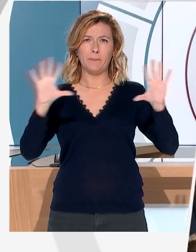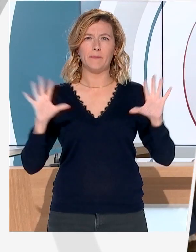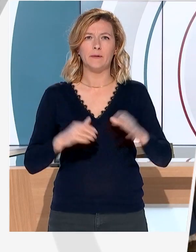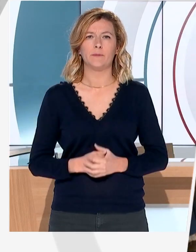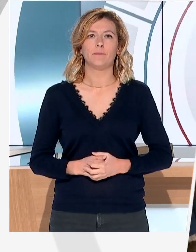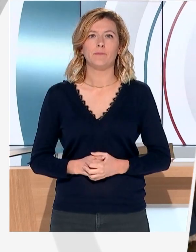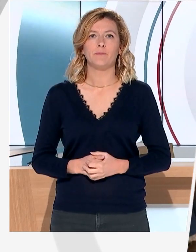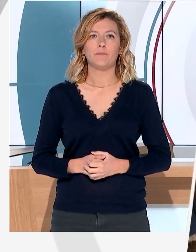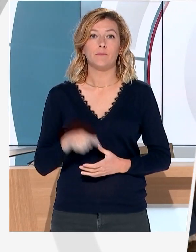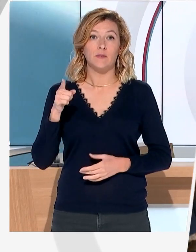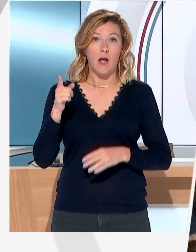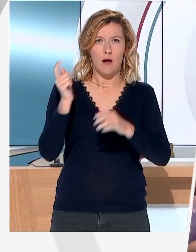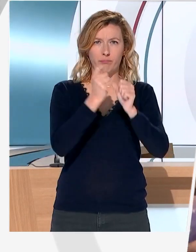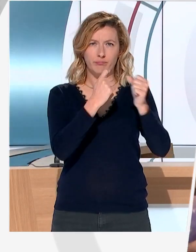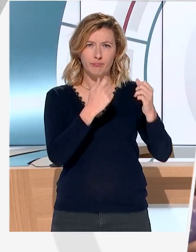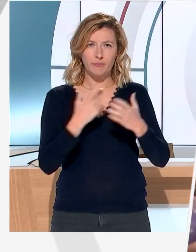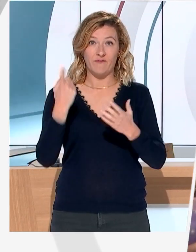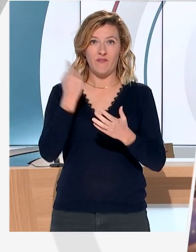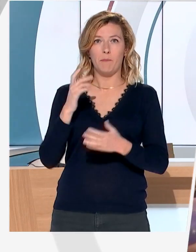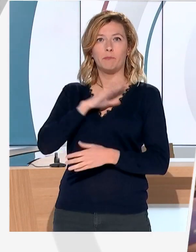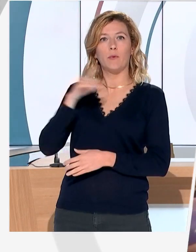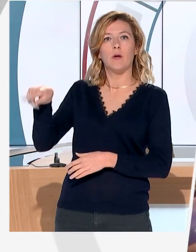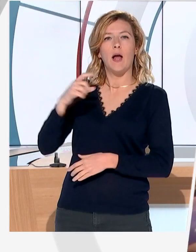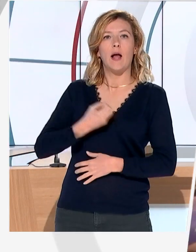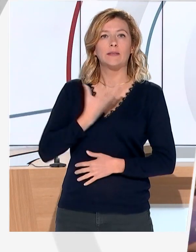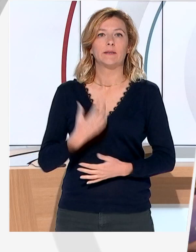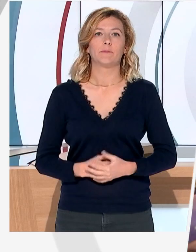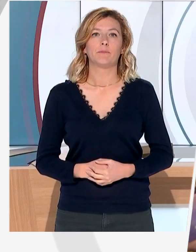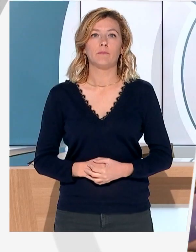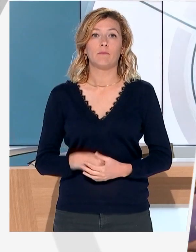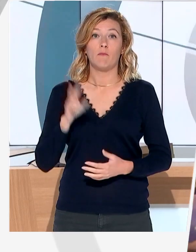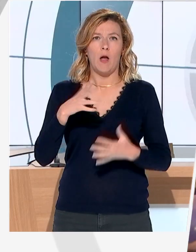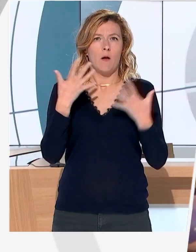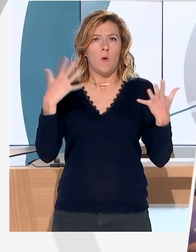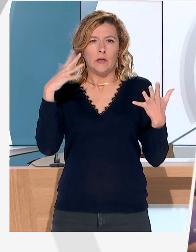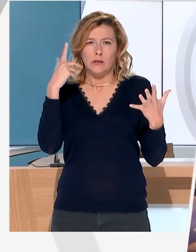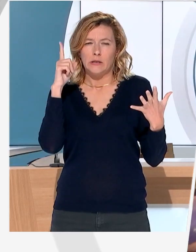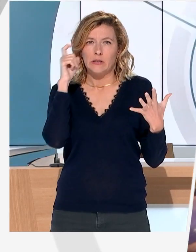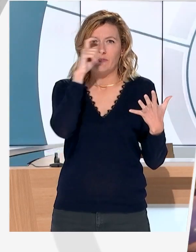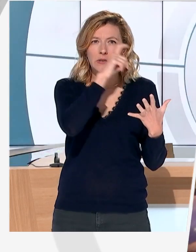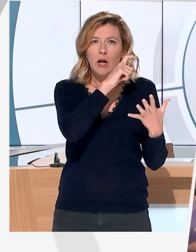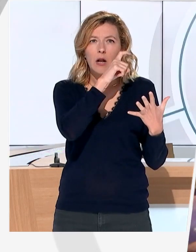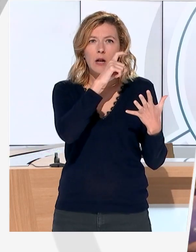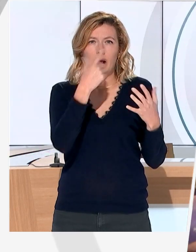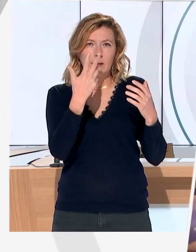nos deux artistes. La grosse difficulté, c'était que tout fonctionne ensemble et qu'il y une harmonie entre